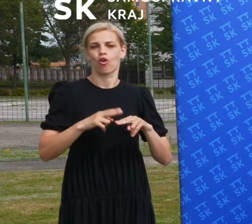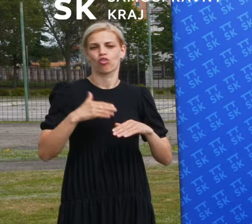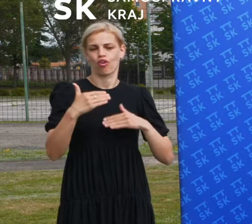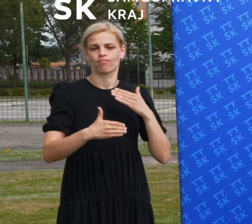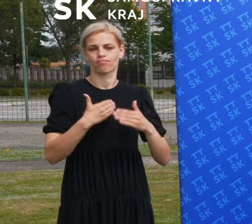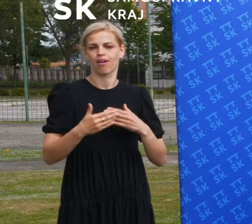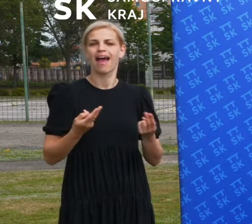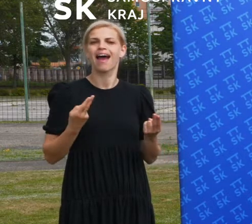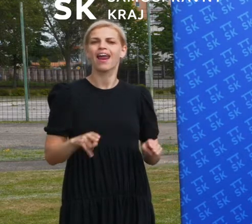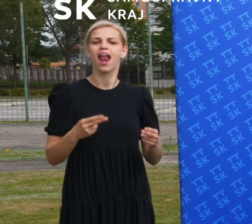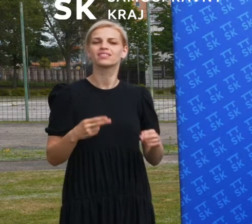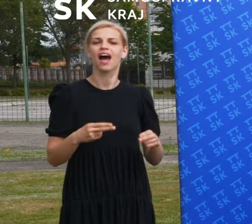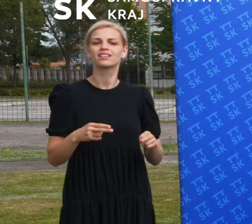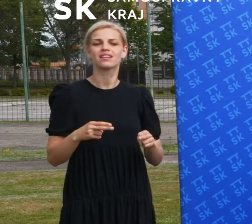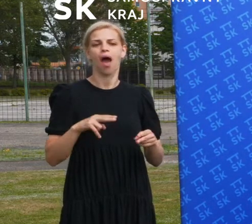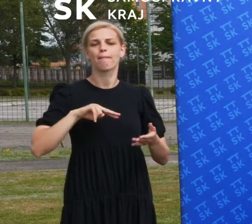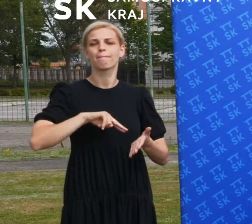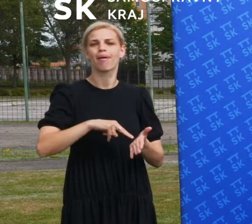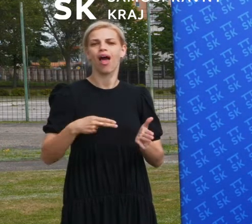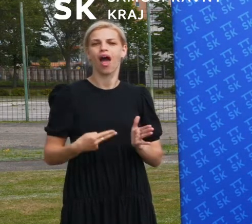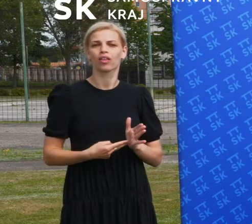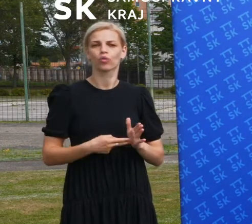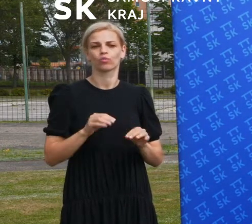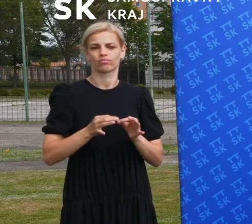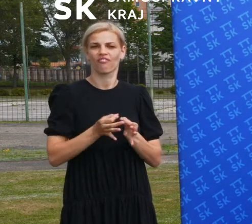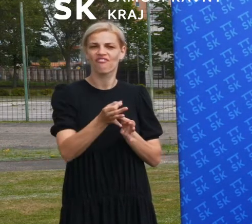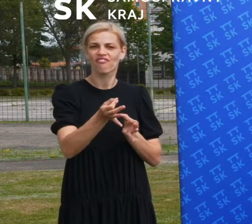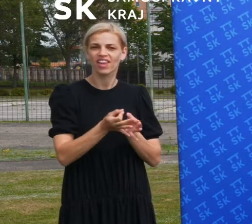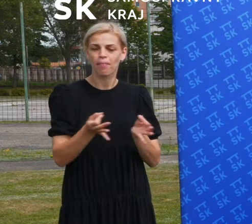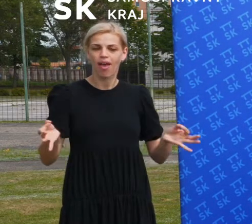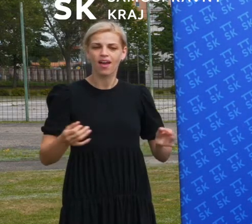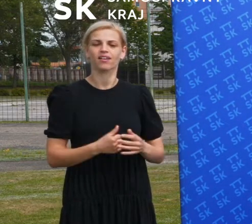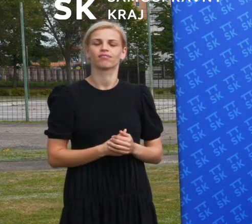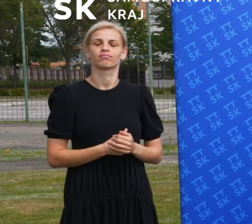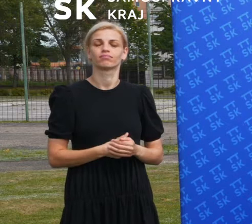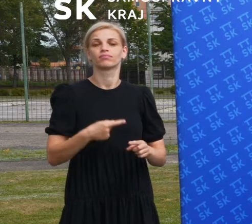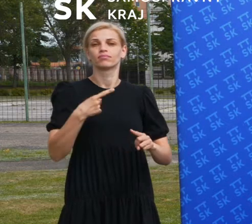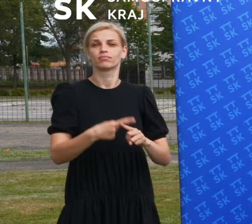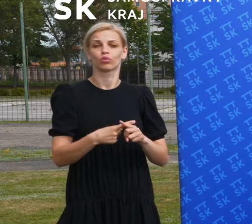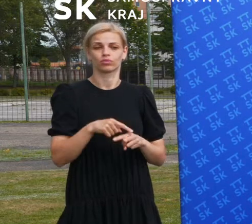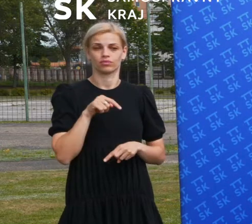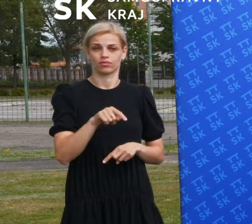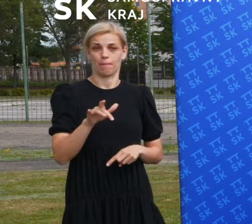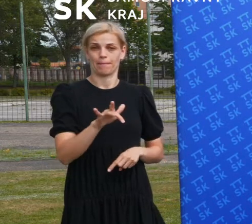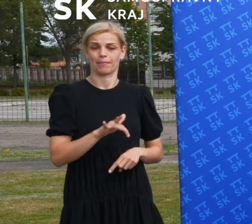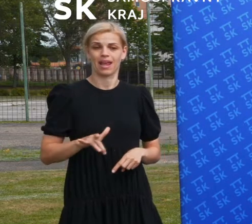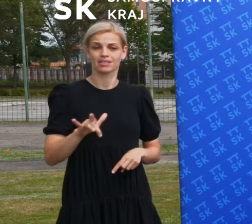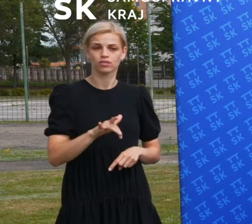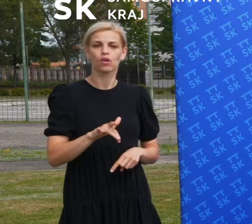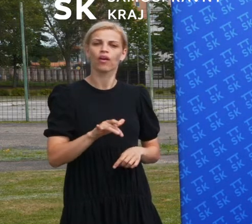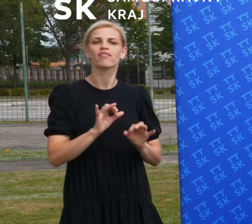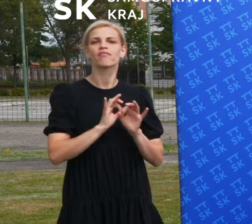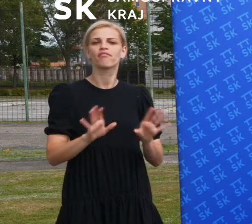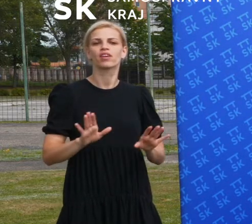plán po výkaz a výmer a zároveň tu tento priestor disponuje aj